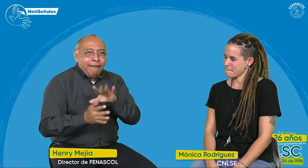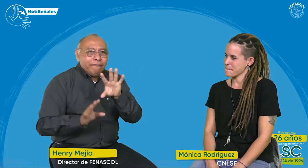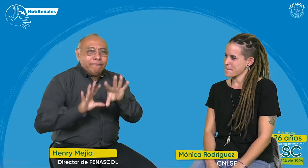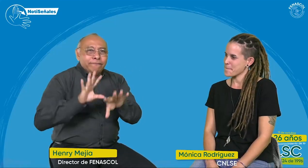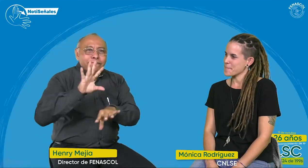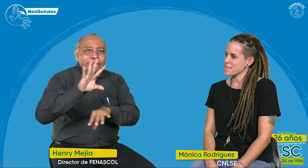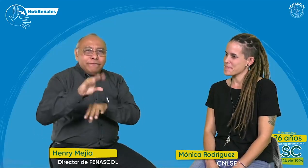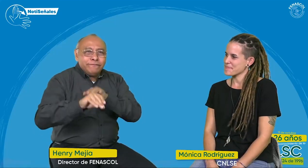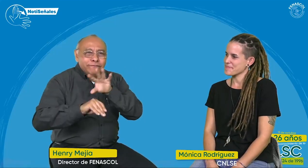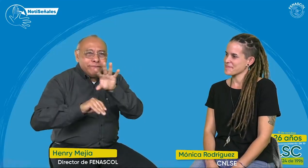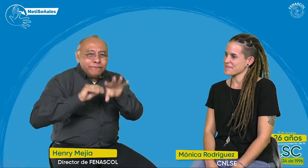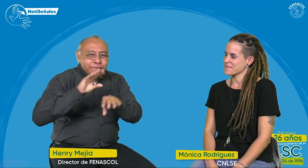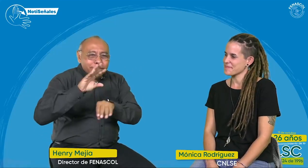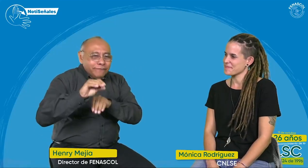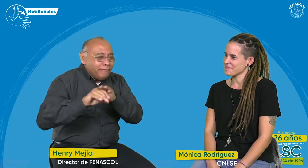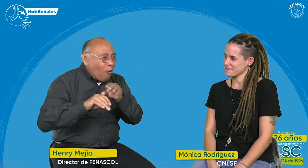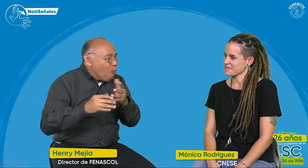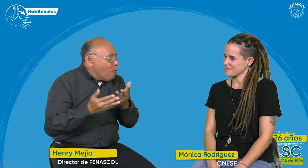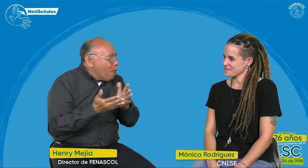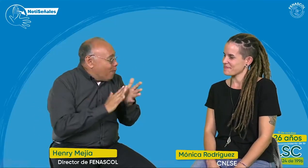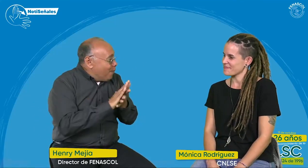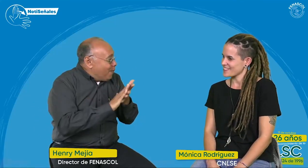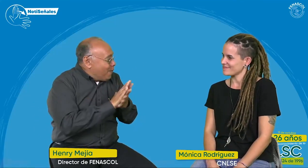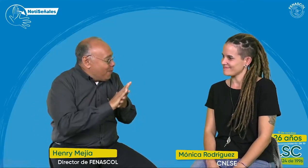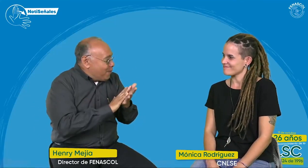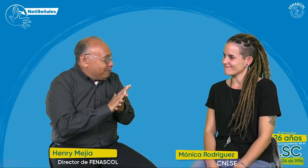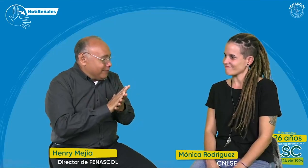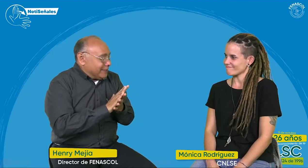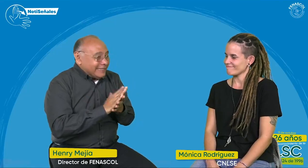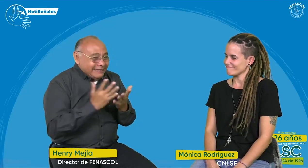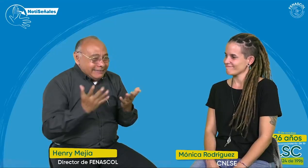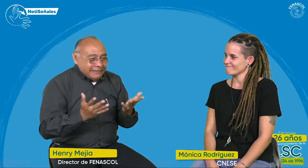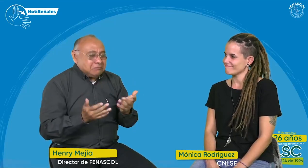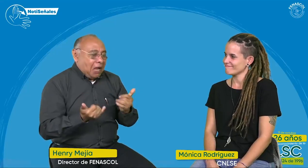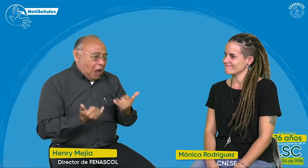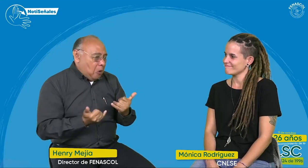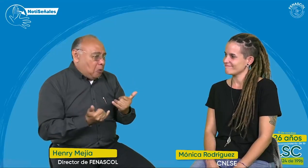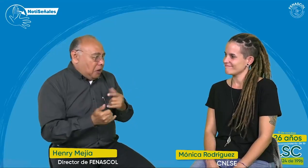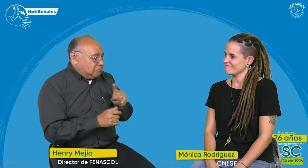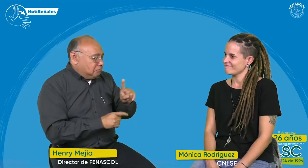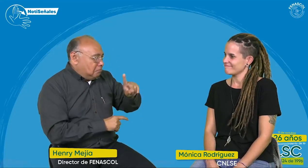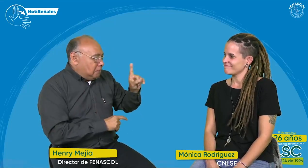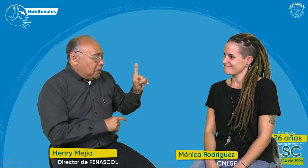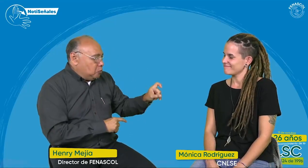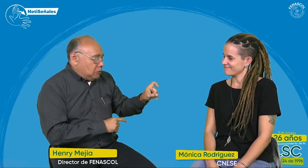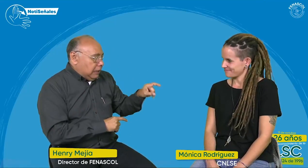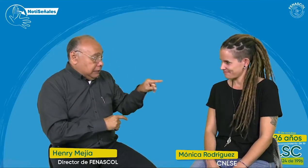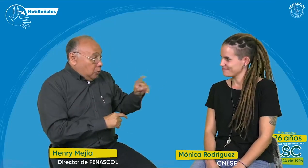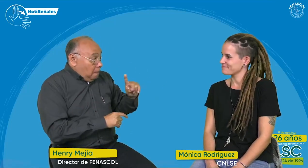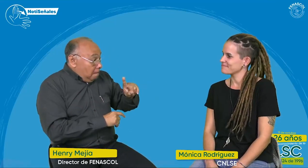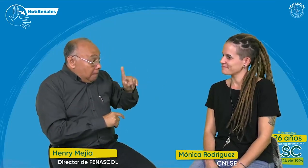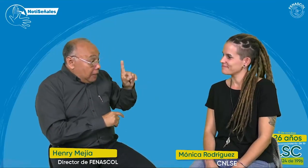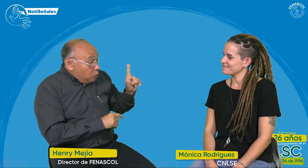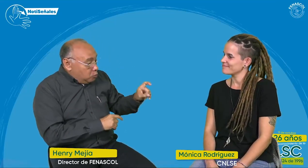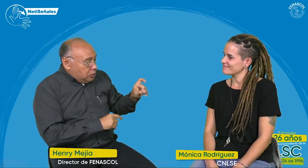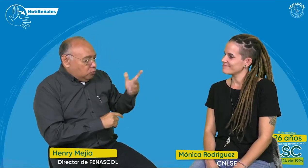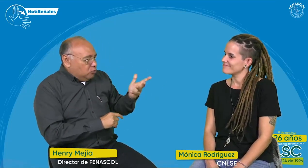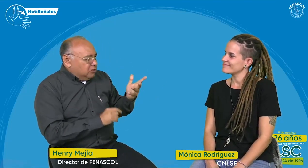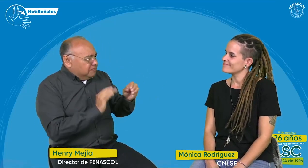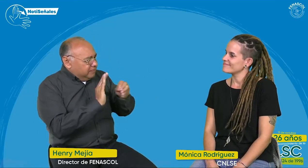Mónica ya lleva dos días acá y ya ha ido aprendiendo algo de lengua de señas colombiana. Y es que justamente mi pregunta tiene